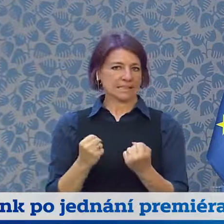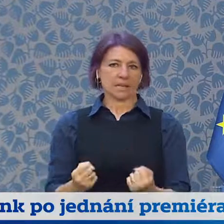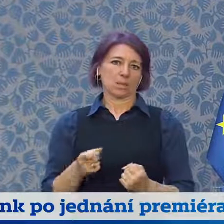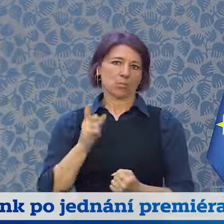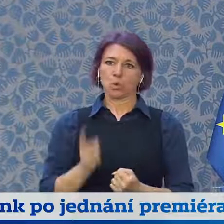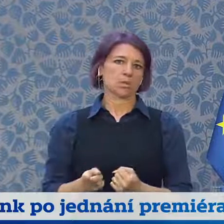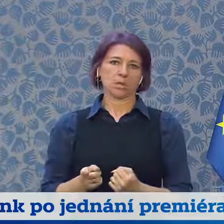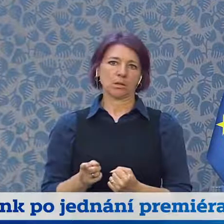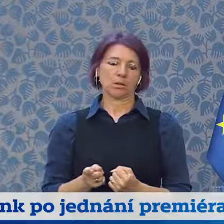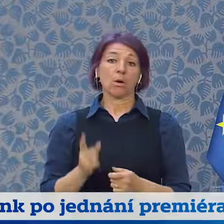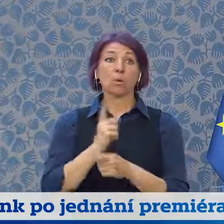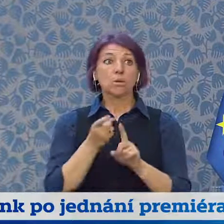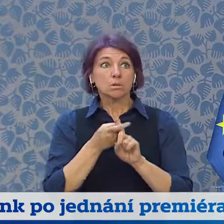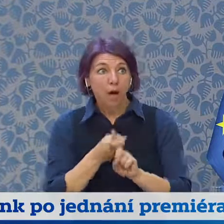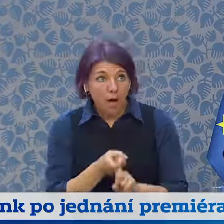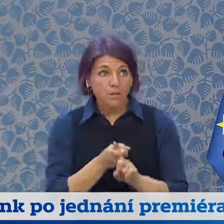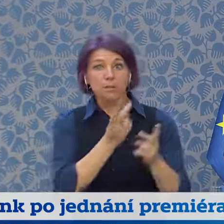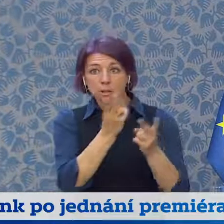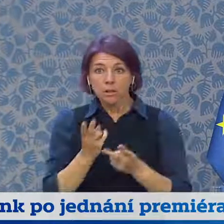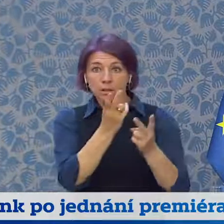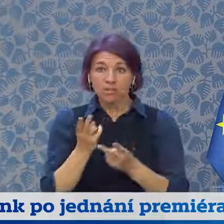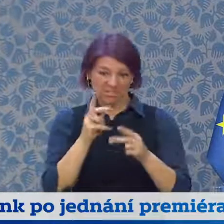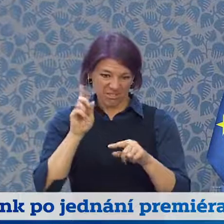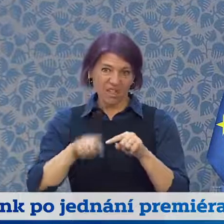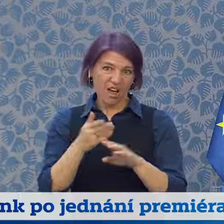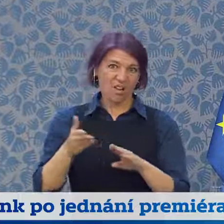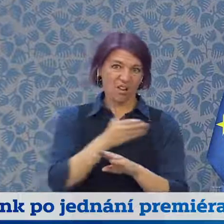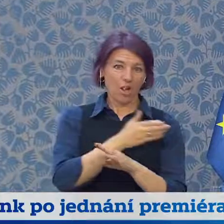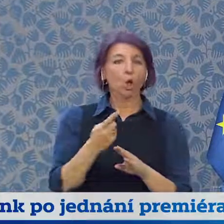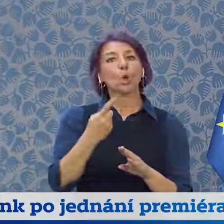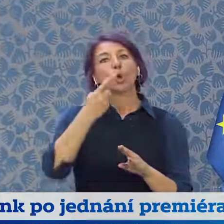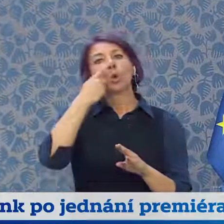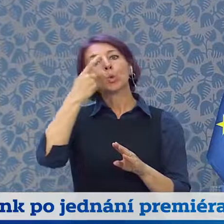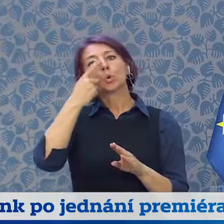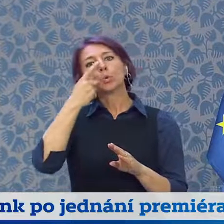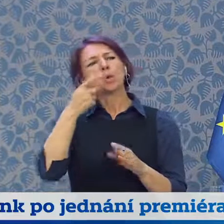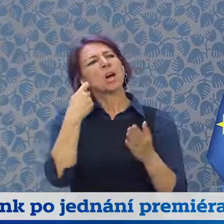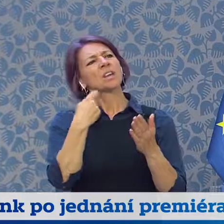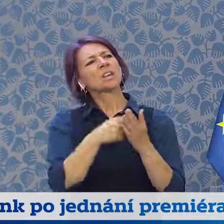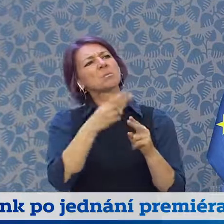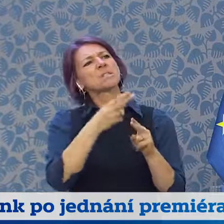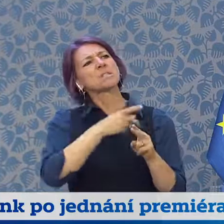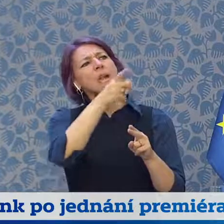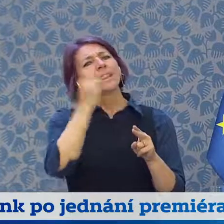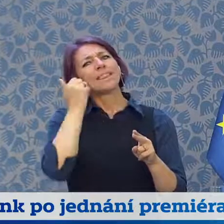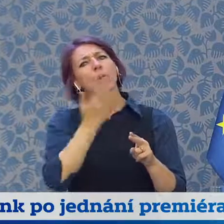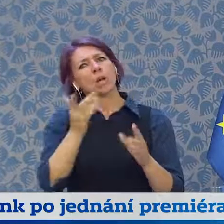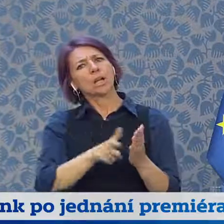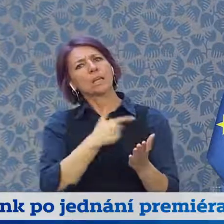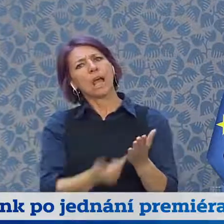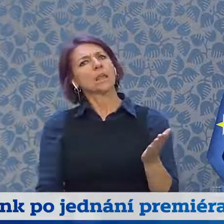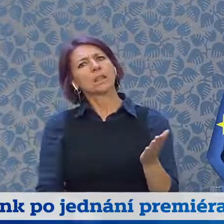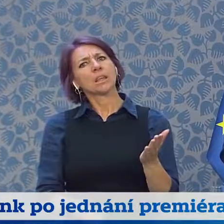a že nemůžeme být tolik závislí, jako tomu bylo v minulosti, na nedemokratických zemích, které se v